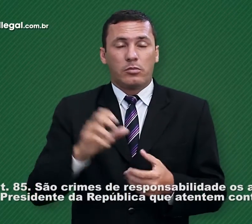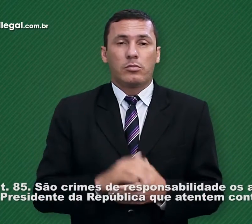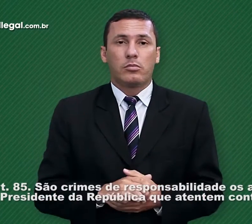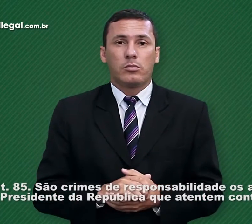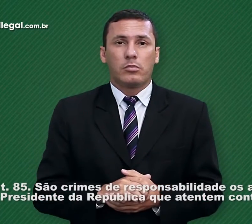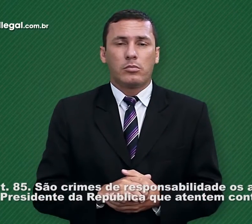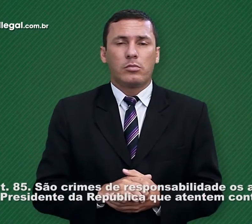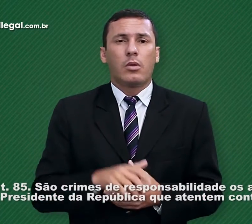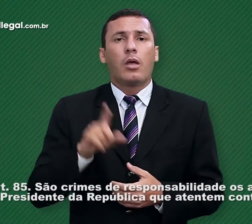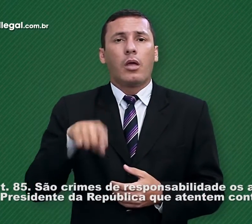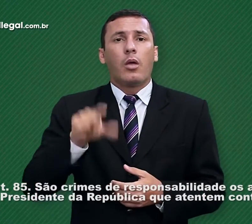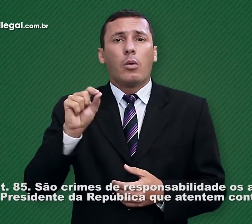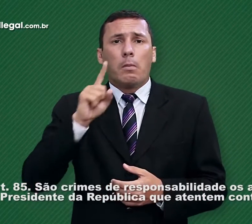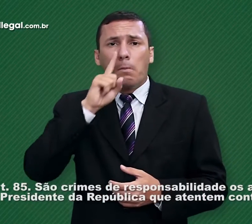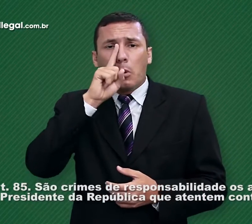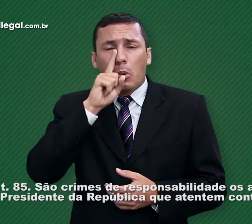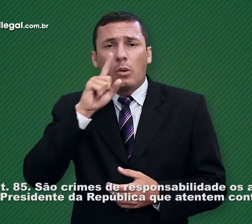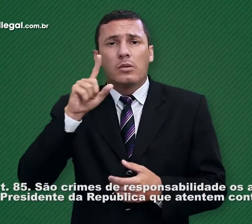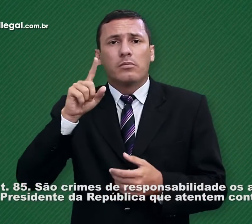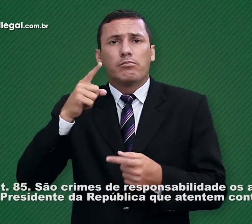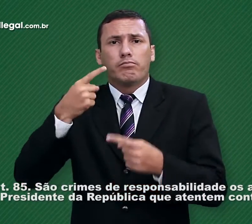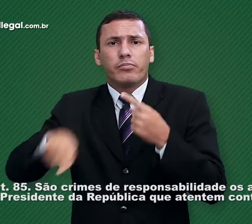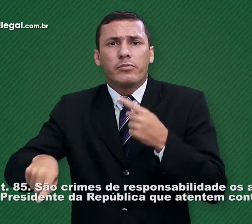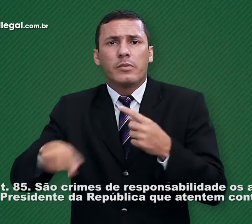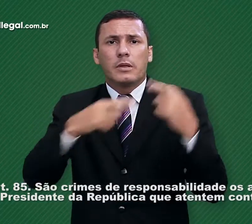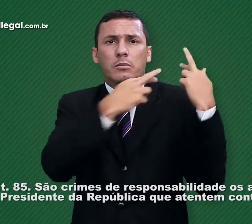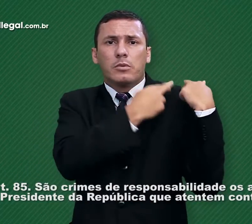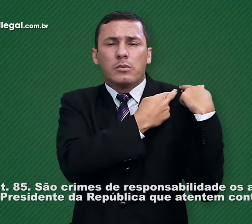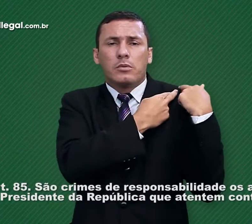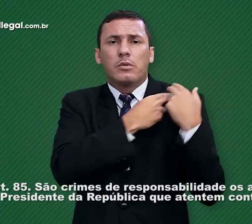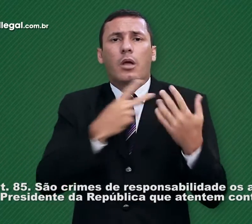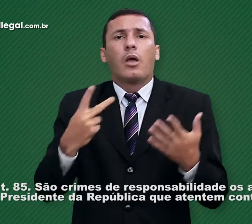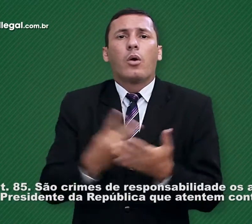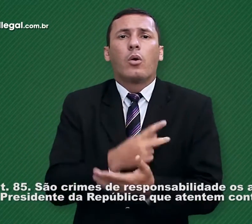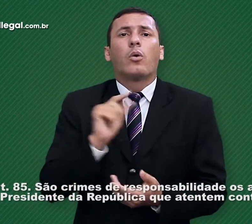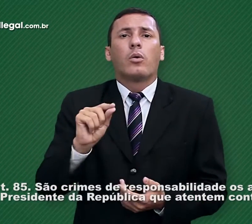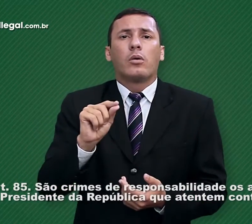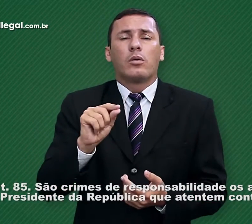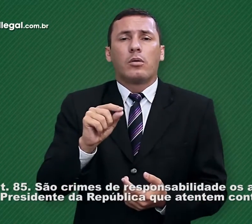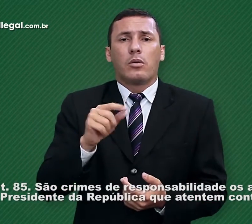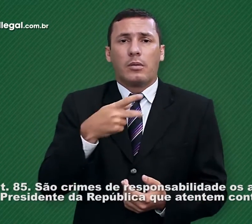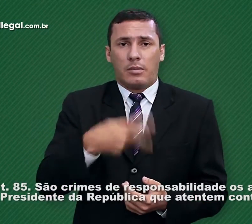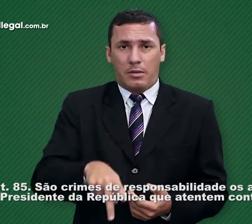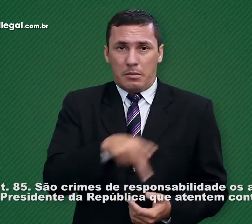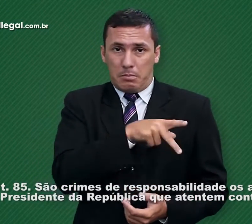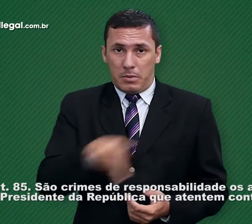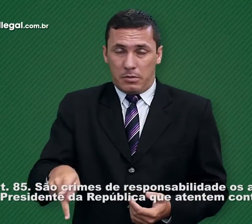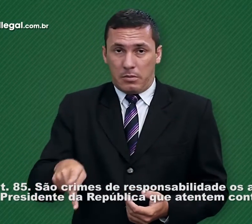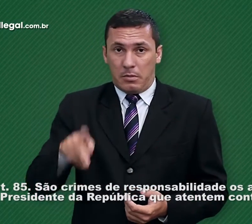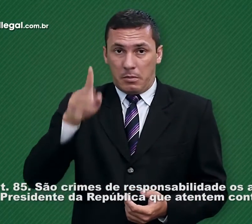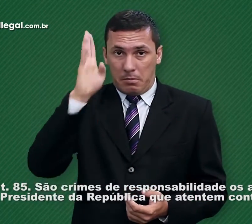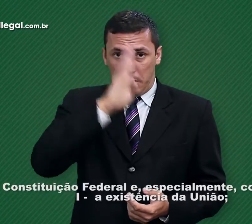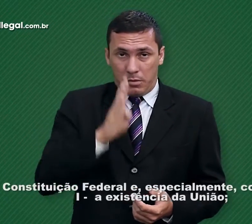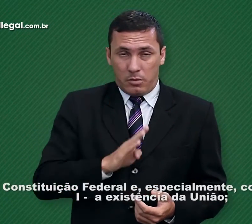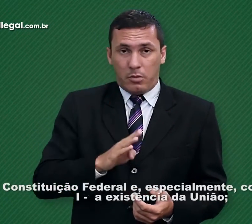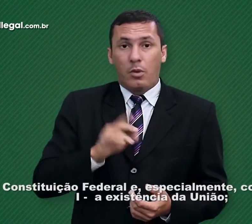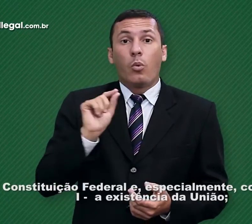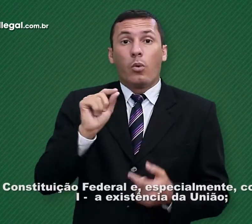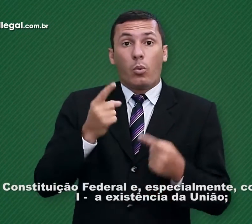São crimes de responsabilidade os atos do Presidente da República que atentem contra a Constituição